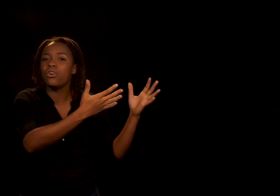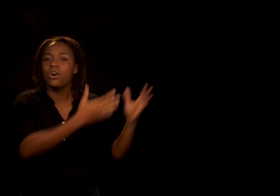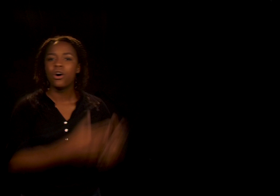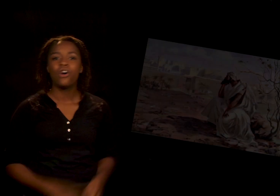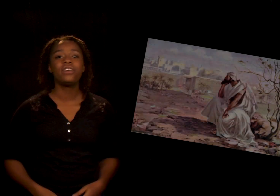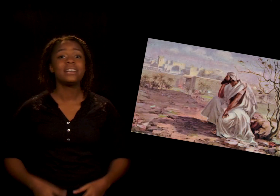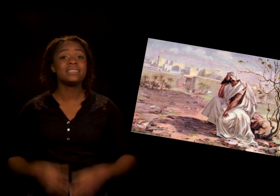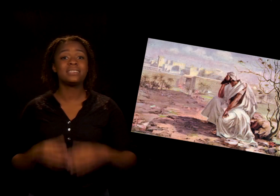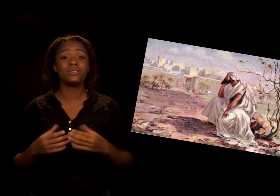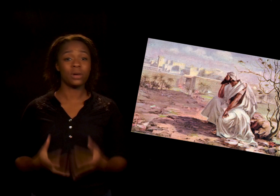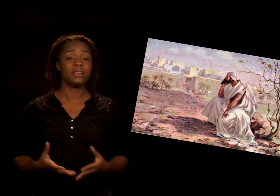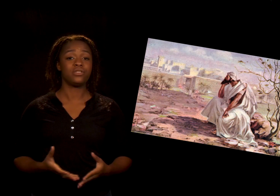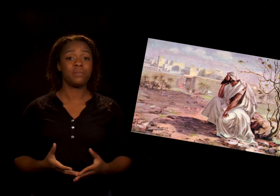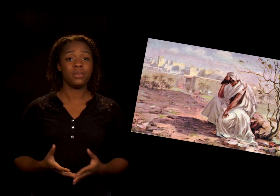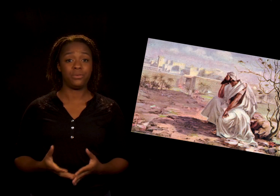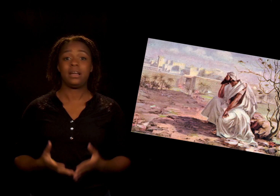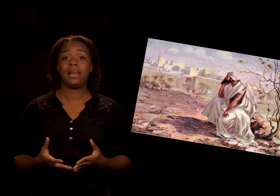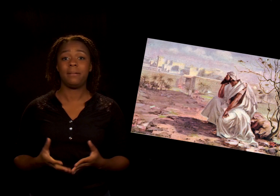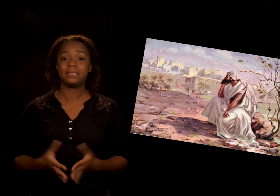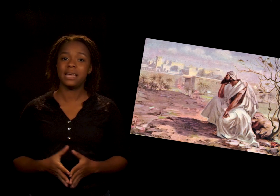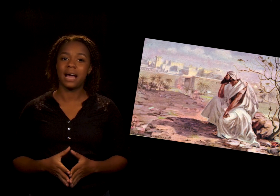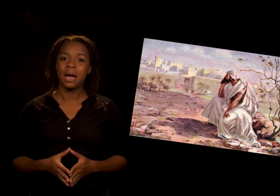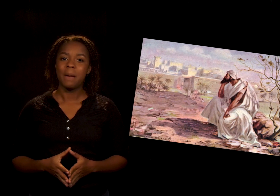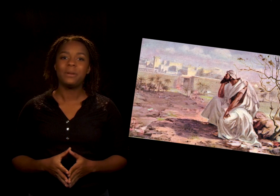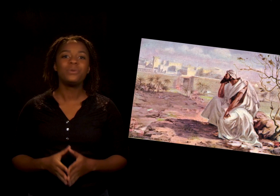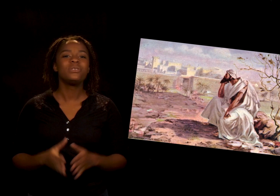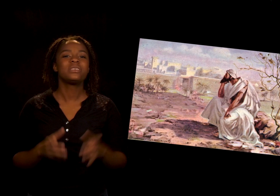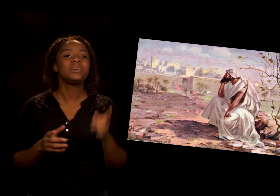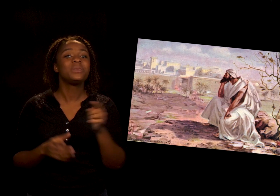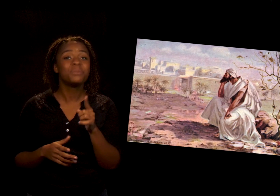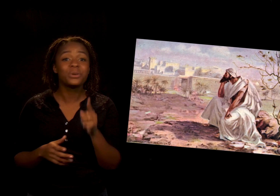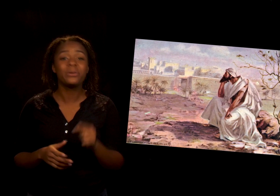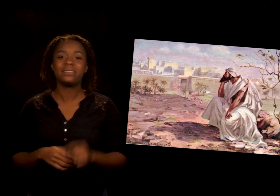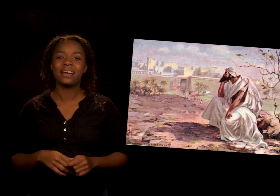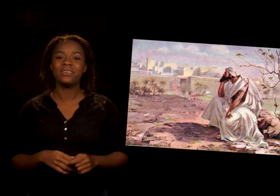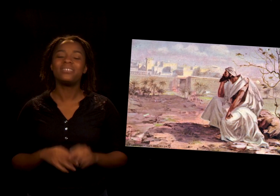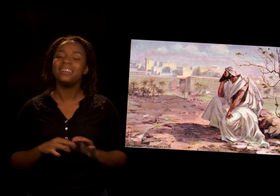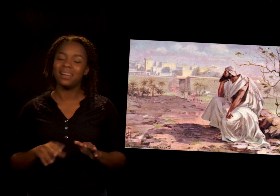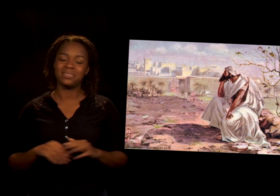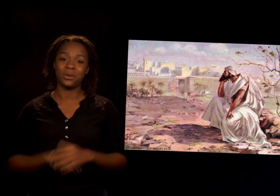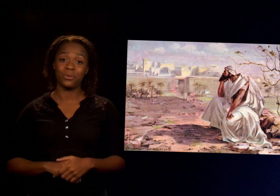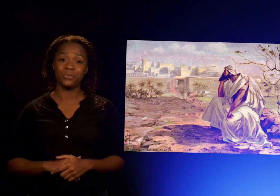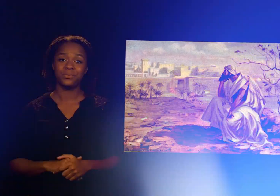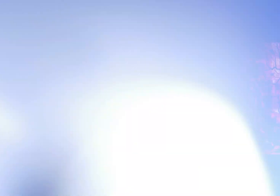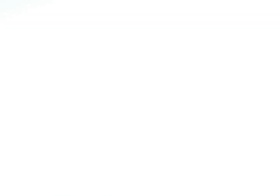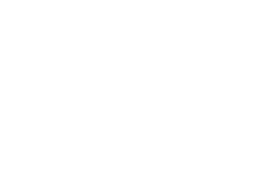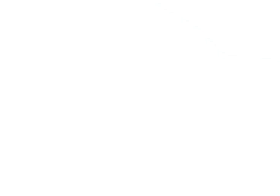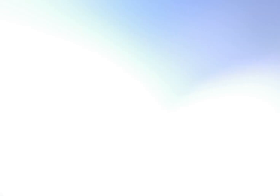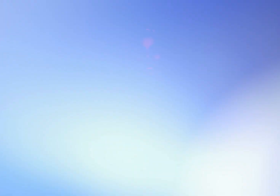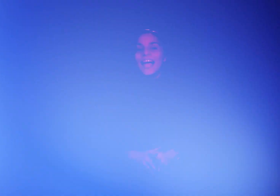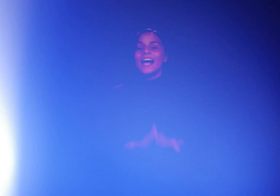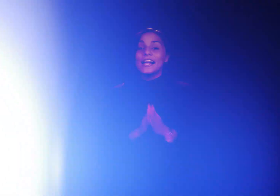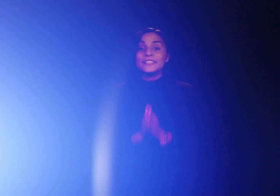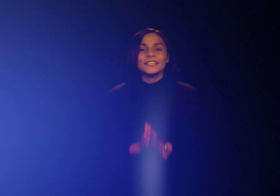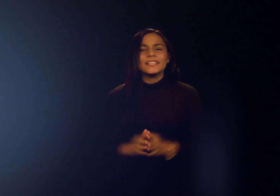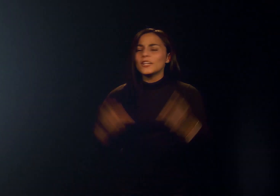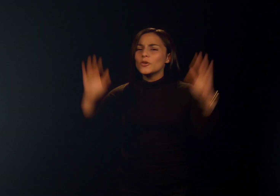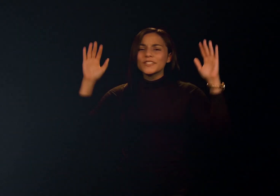Jonás se sentó a la sombra de una calabacera Pero un gusanito mordió el tallo y la secó Al sentir los